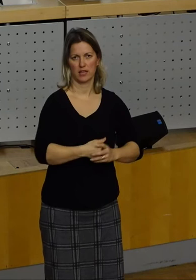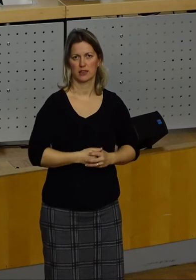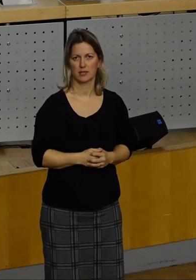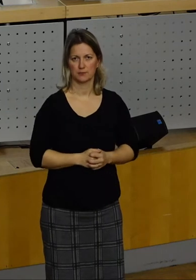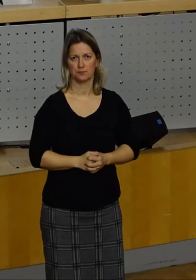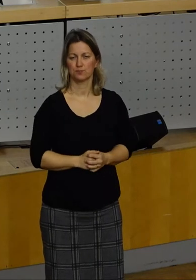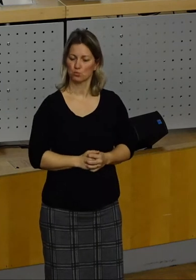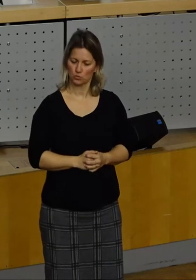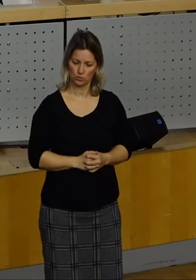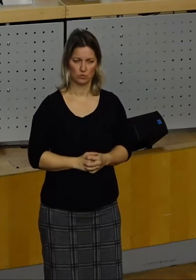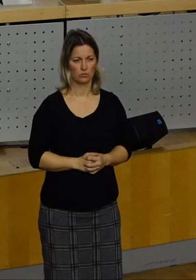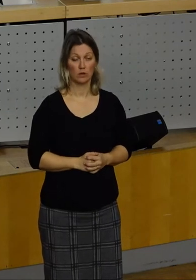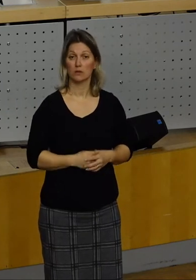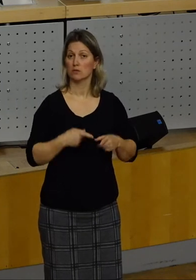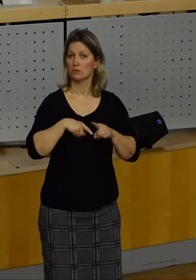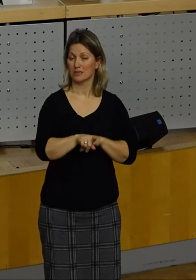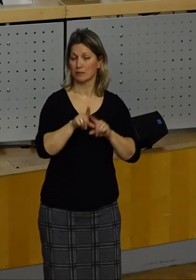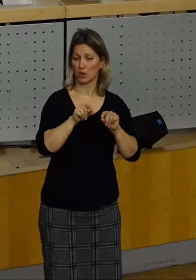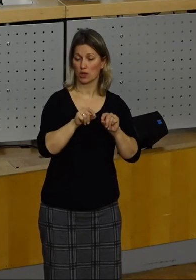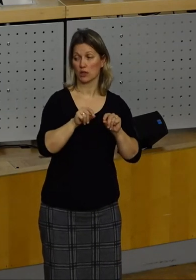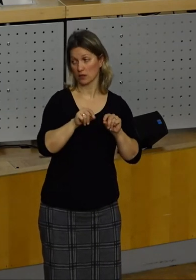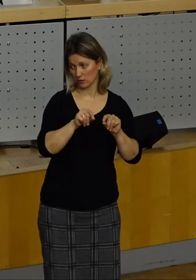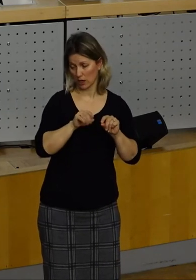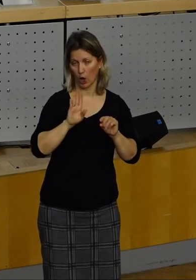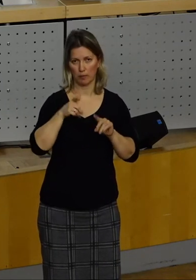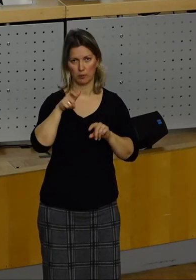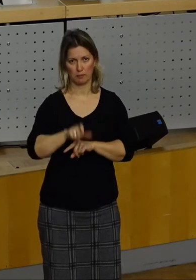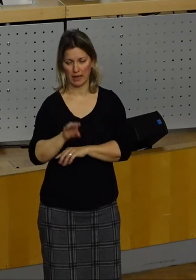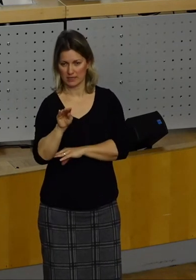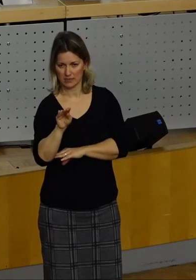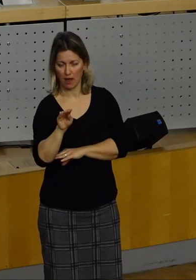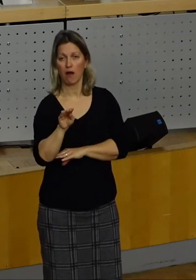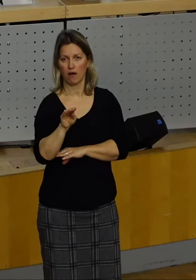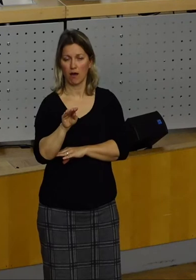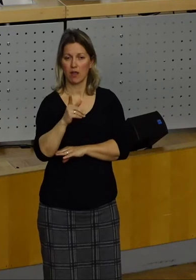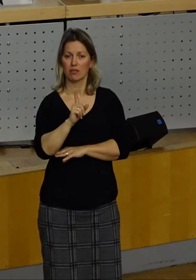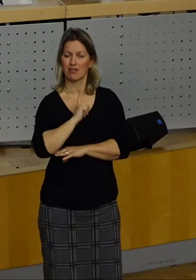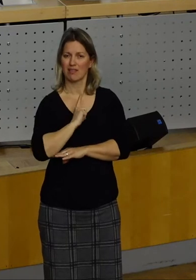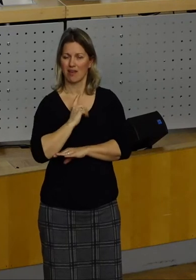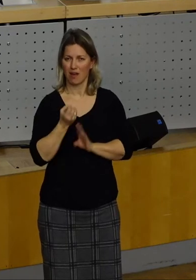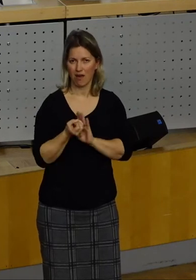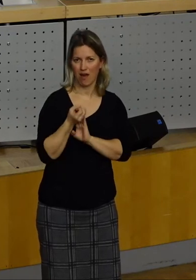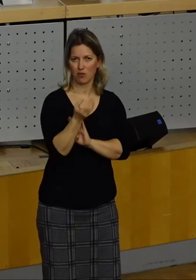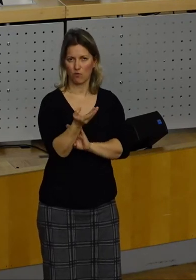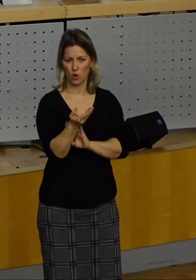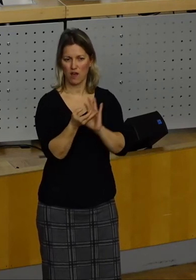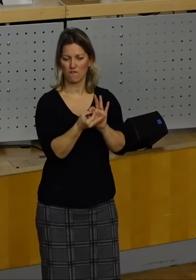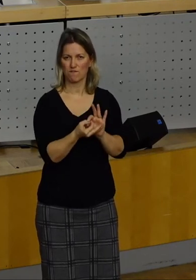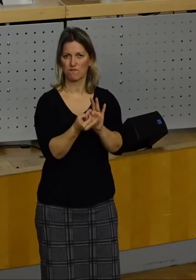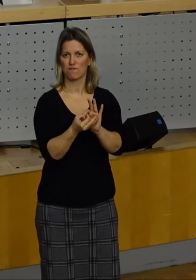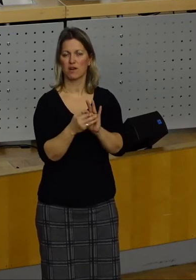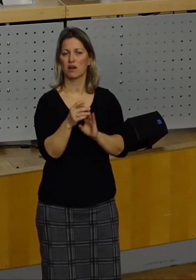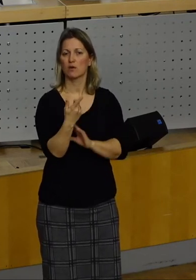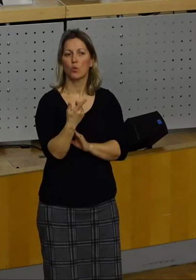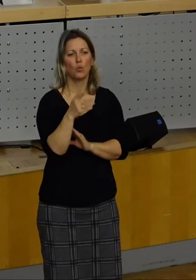Daraus resultiert natürlich auch, sehr geehrter Herr Oberbürgermeister, Ihre Einwurf zur Nicht